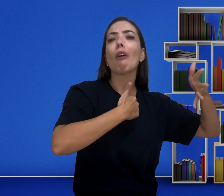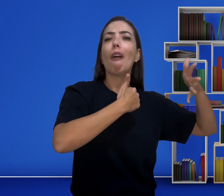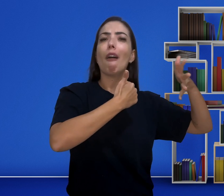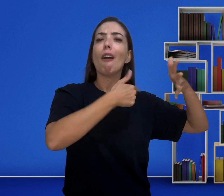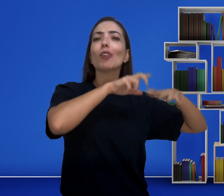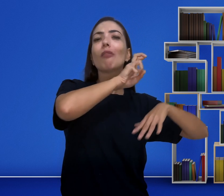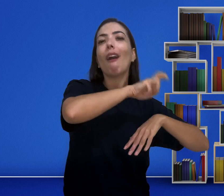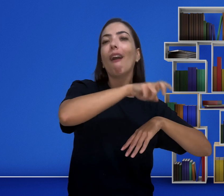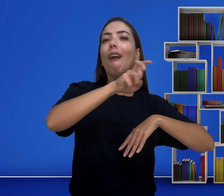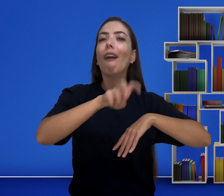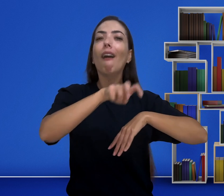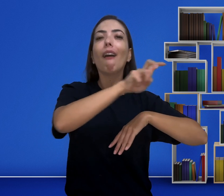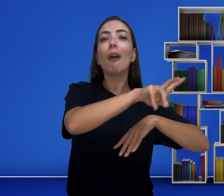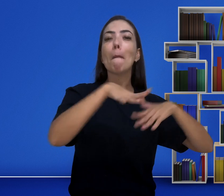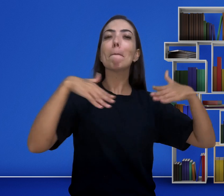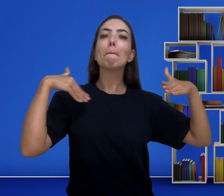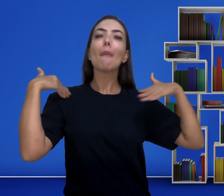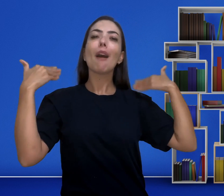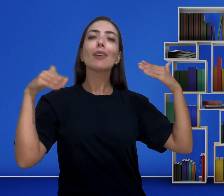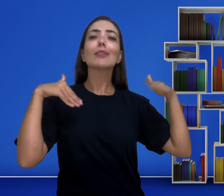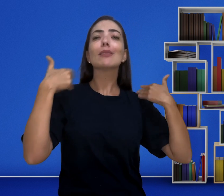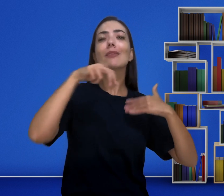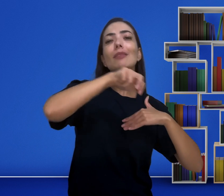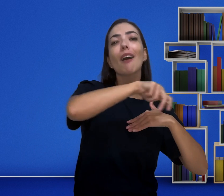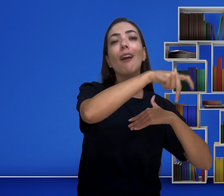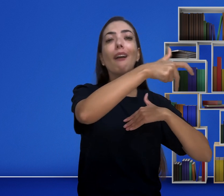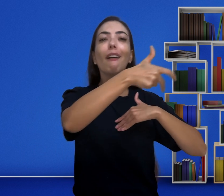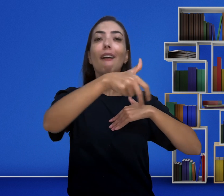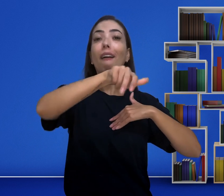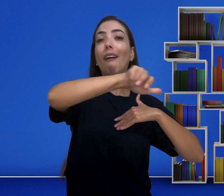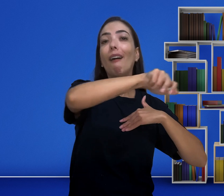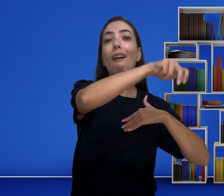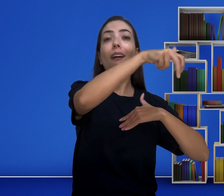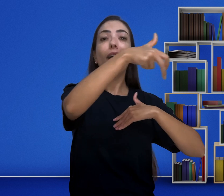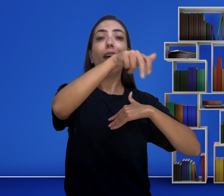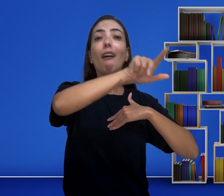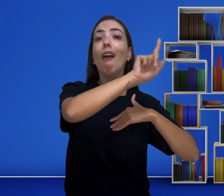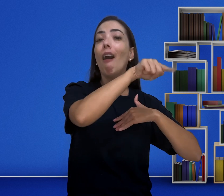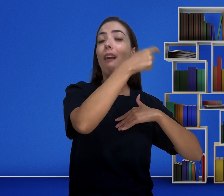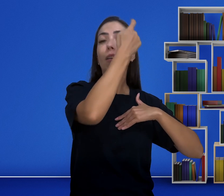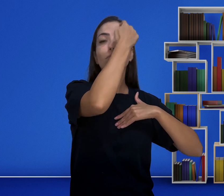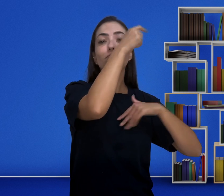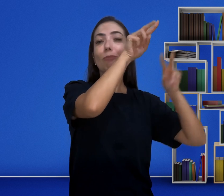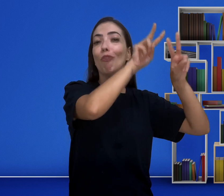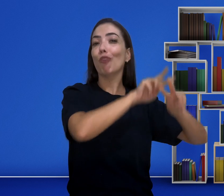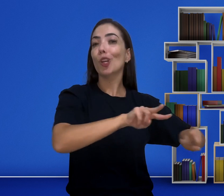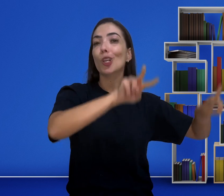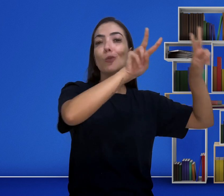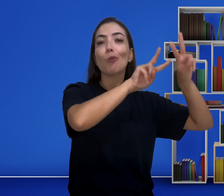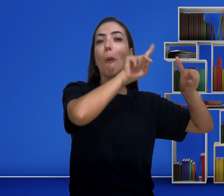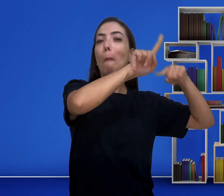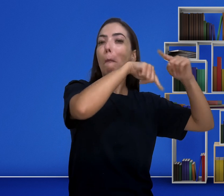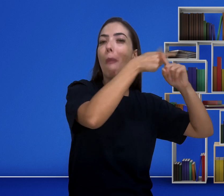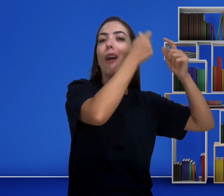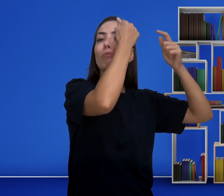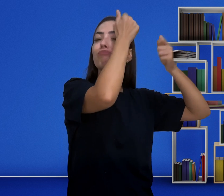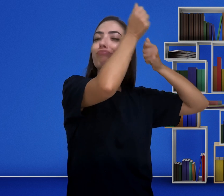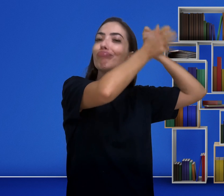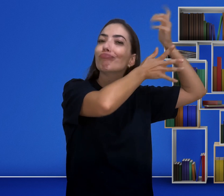Ai, que vontade de passear, de fazer uma trilha, de caminhar. Isso ele está pensando a partir da